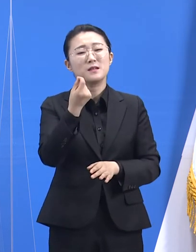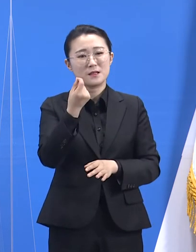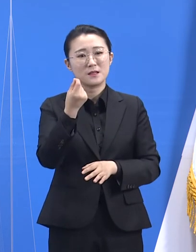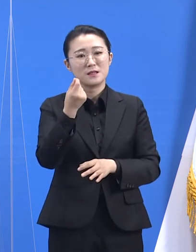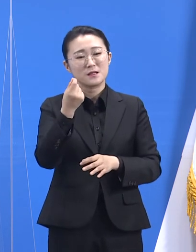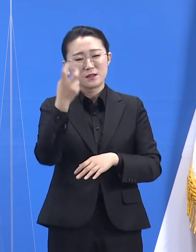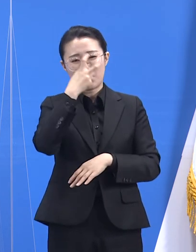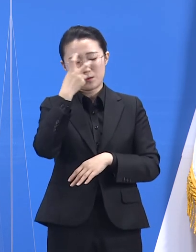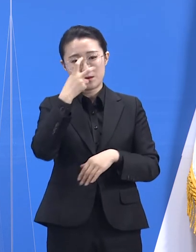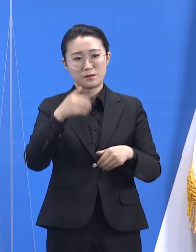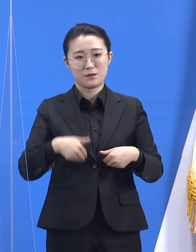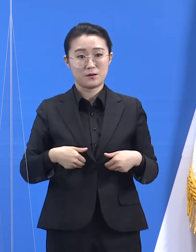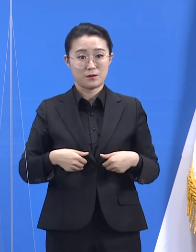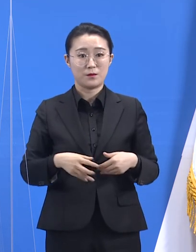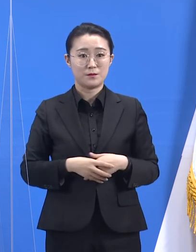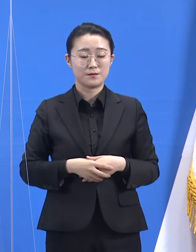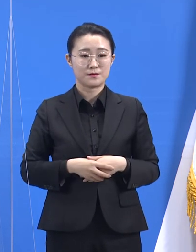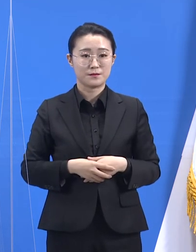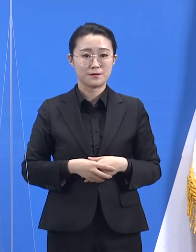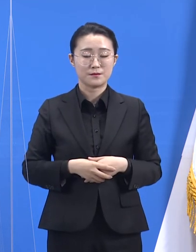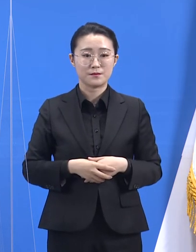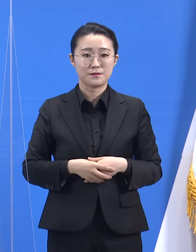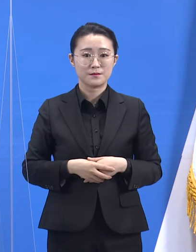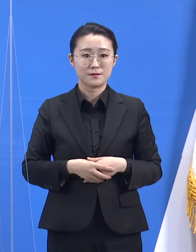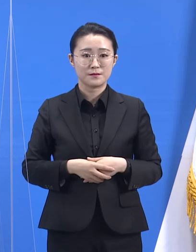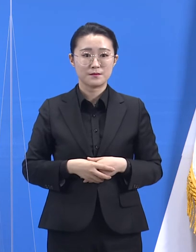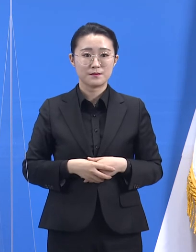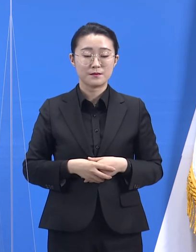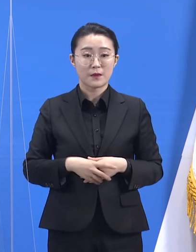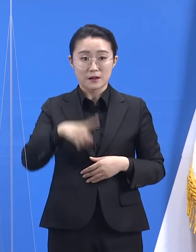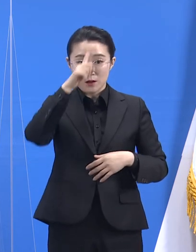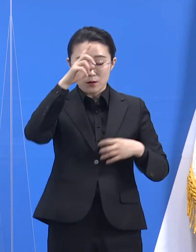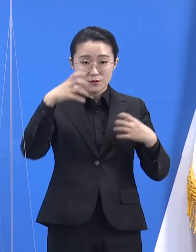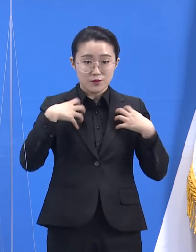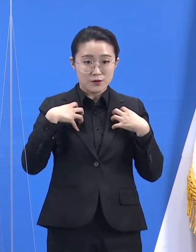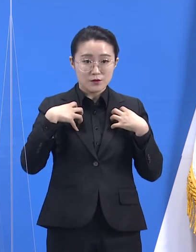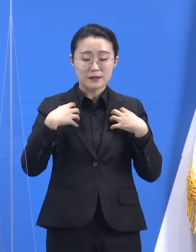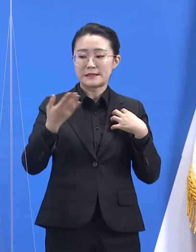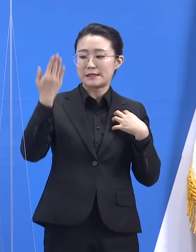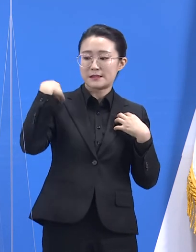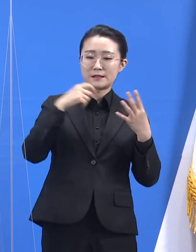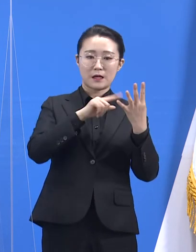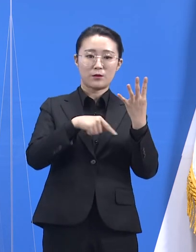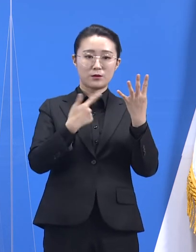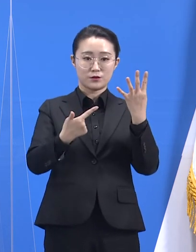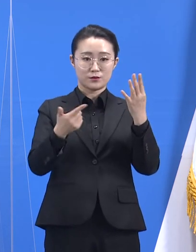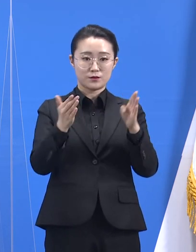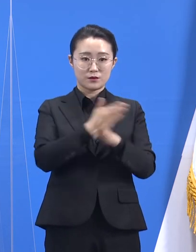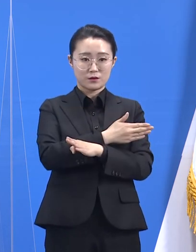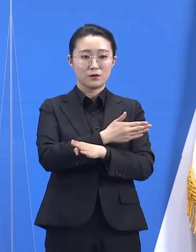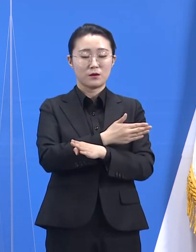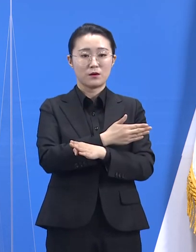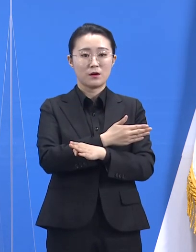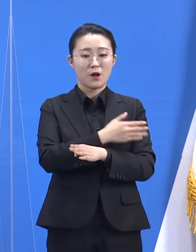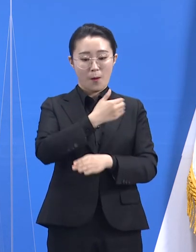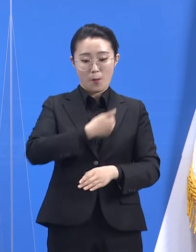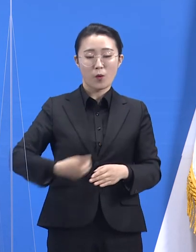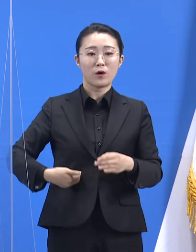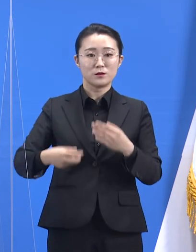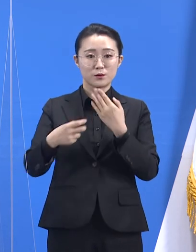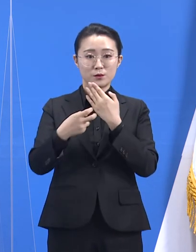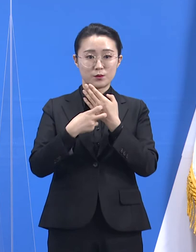정부의 방역 정책과도 괴리를 같이 합니다. 정부는 지난 6일부터 보건소 선별진료소에서도